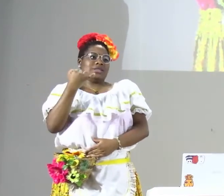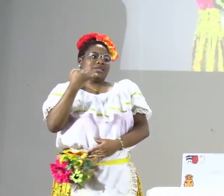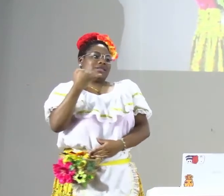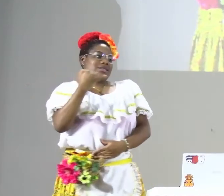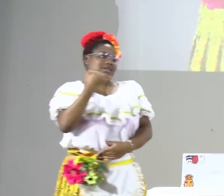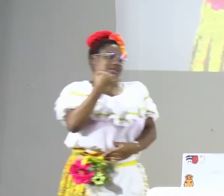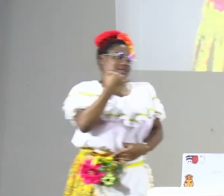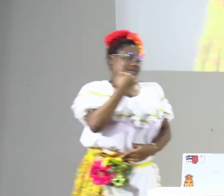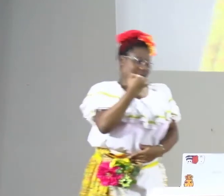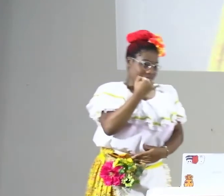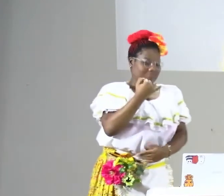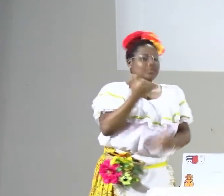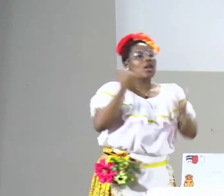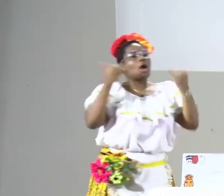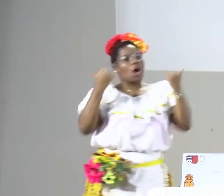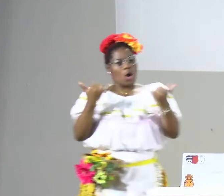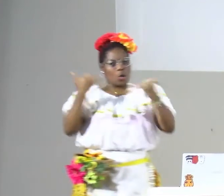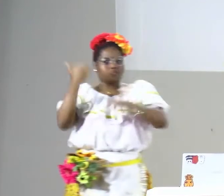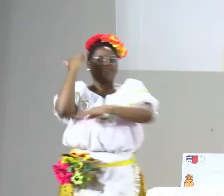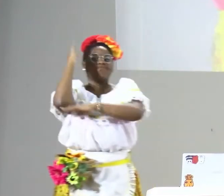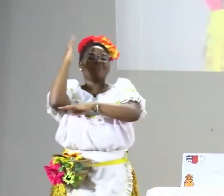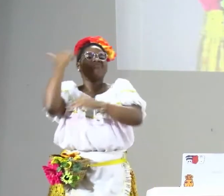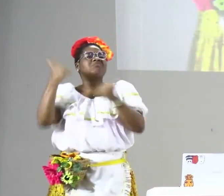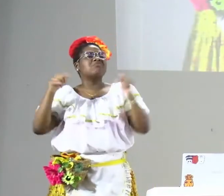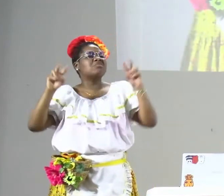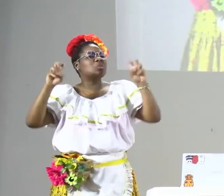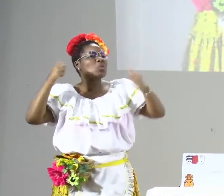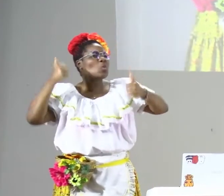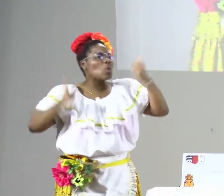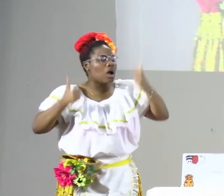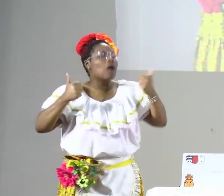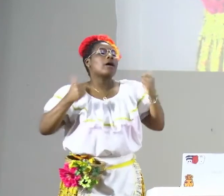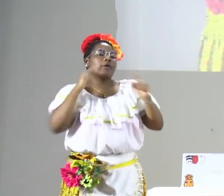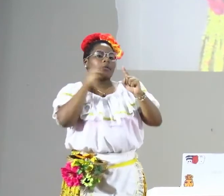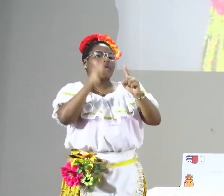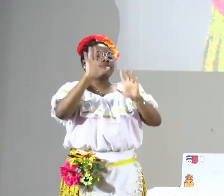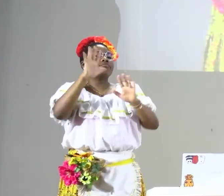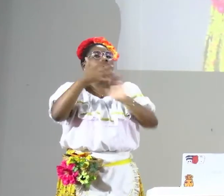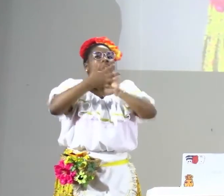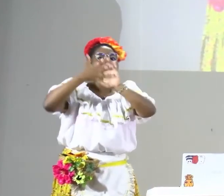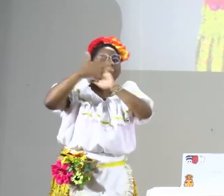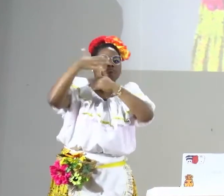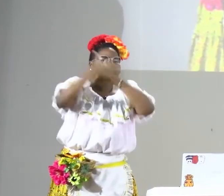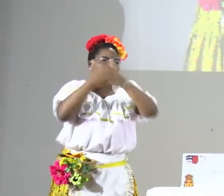Y bueno, tenemos nuestro conferencista que es Jesús Antonio. Y él nos va a hablar